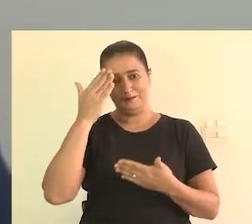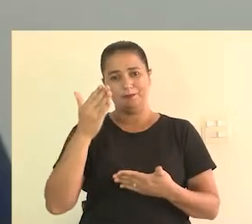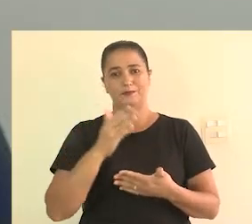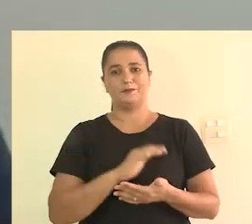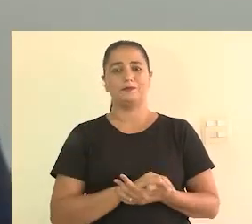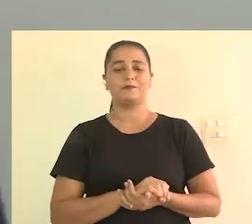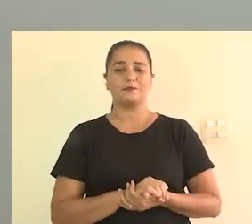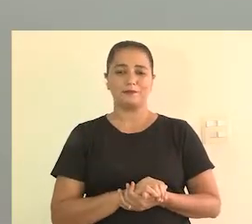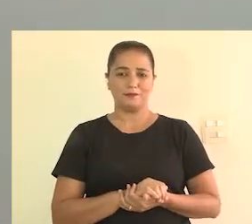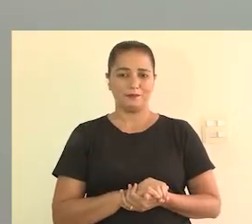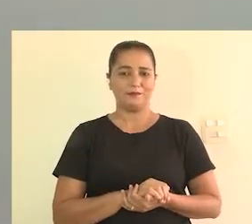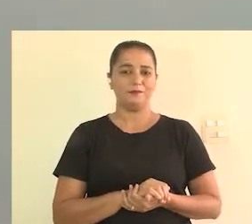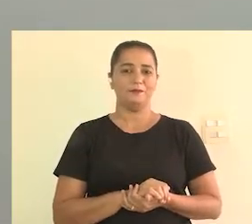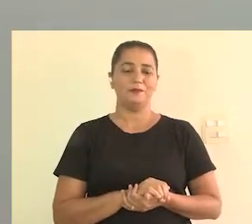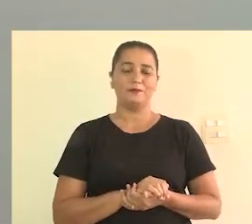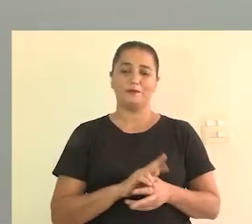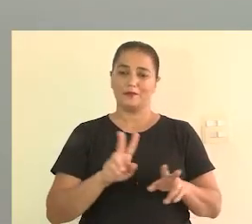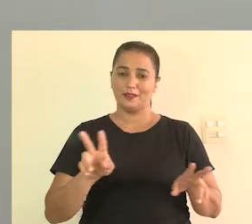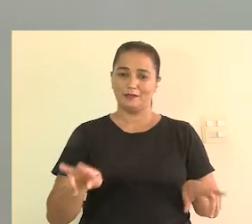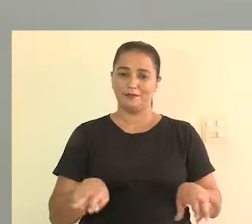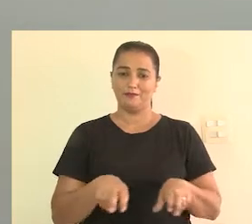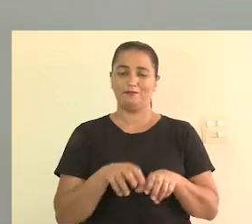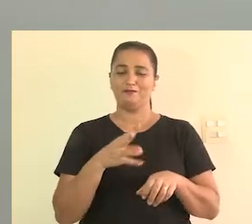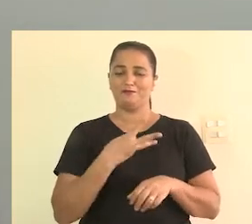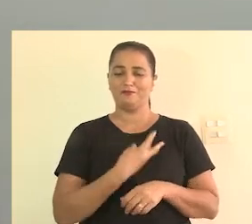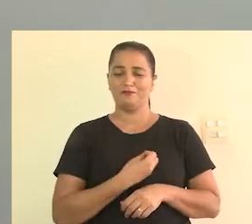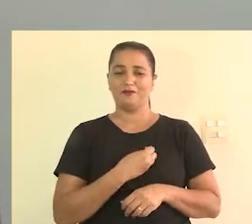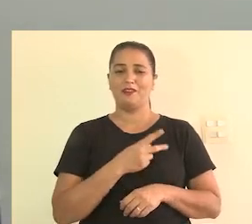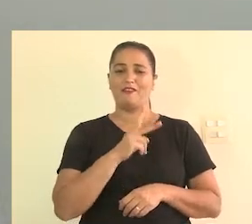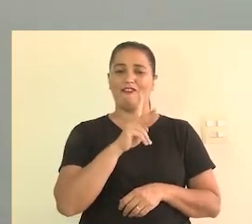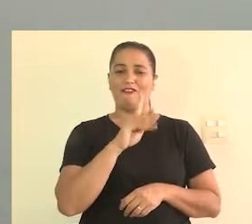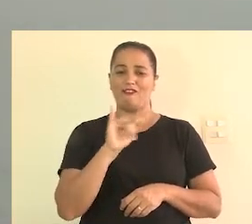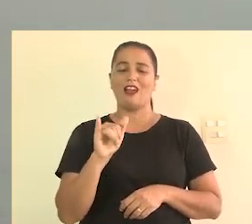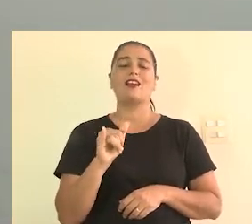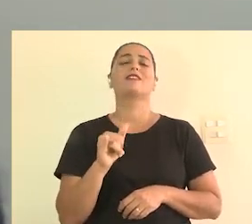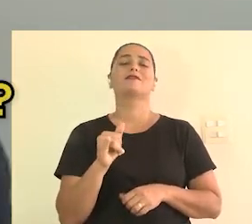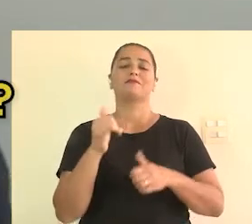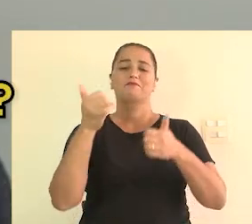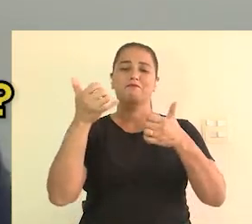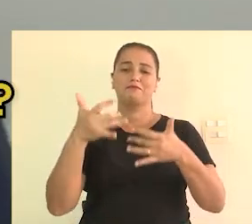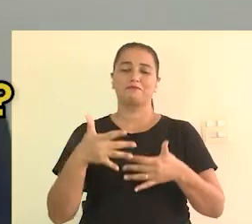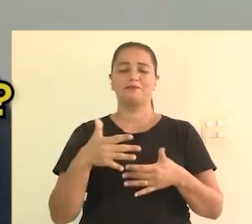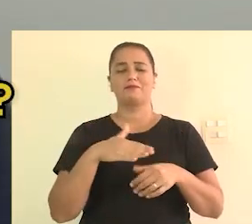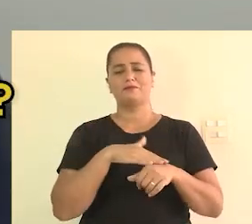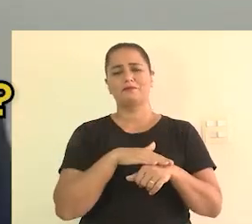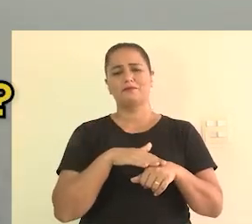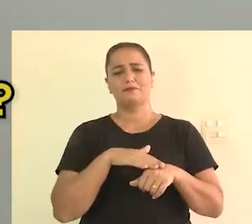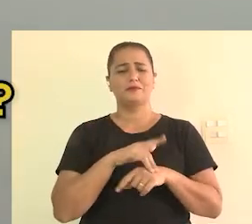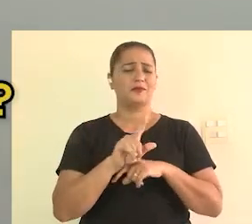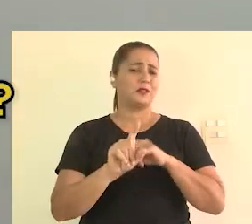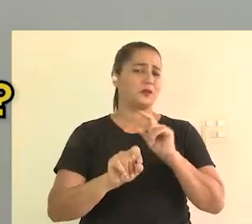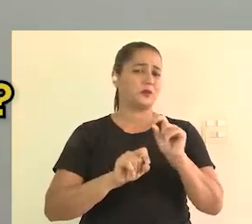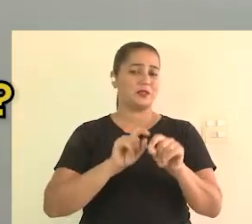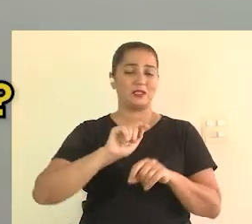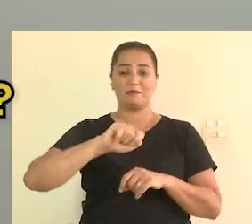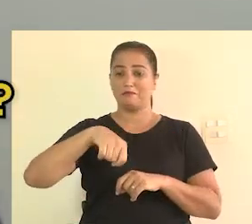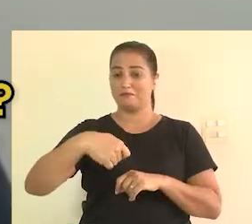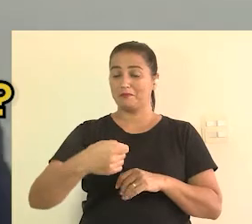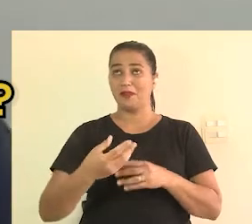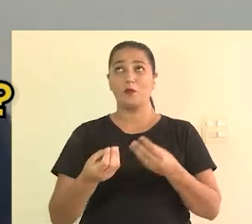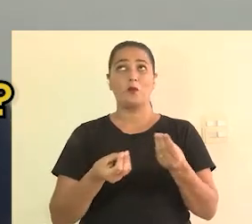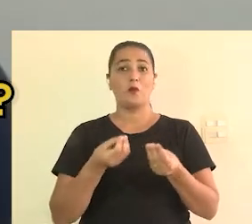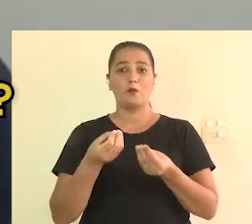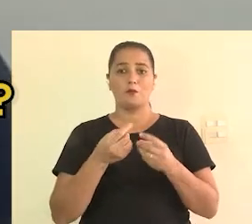Obrigada, minha gente, por estar aqui na mesa comigo. E a gente vai... Eu vou falar um pouquinho do que é o